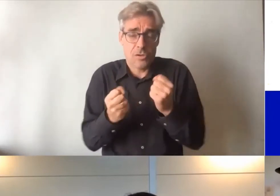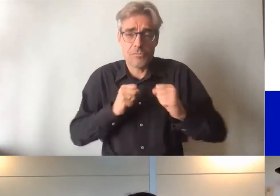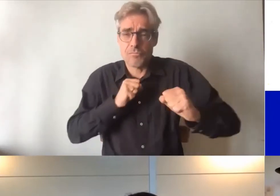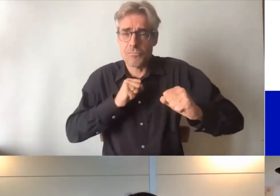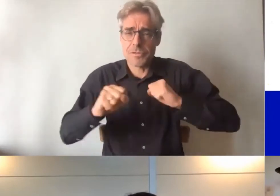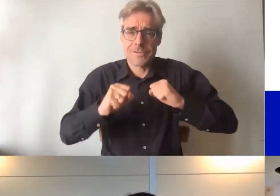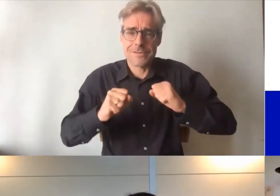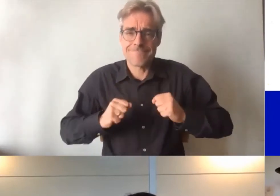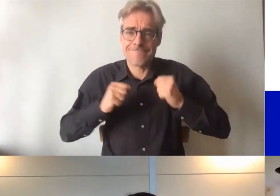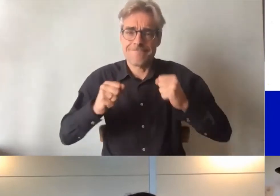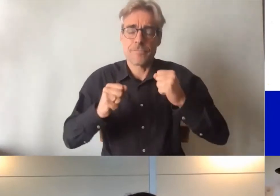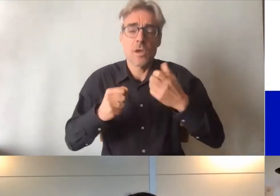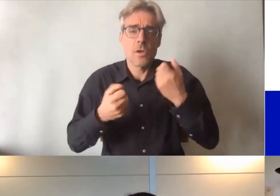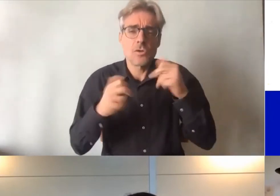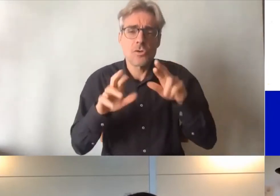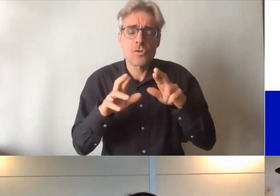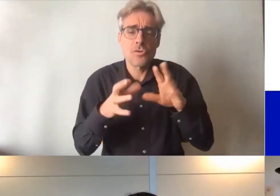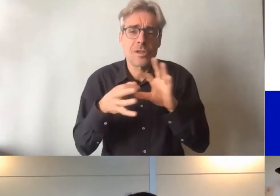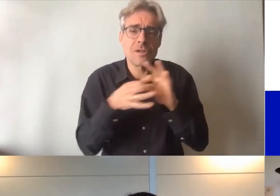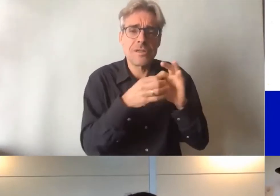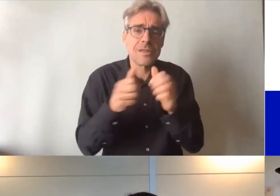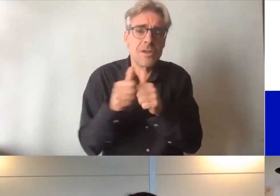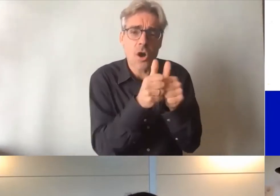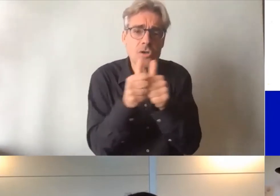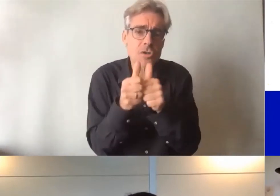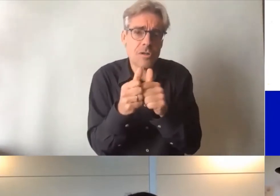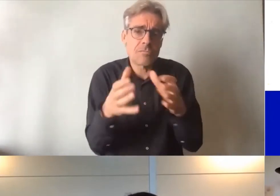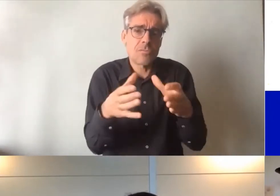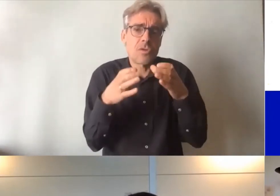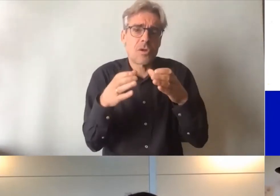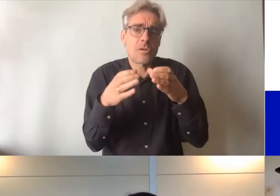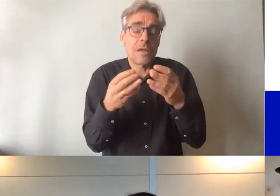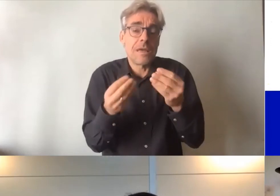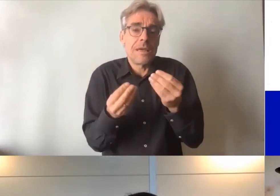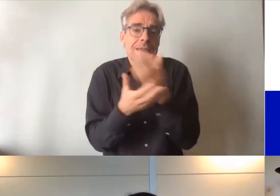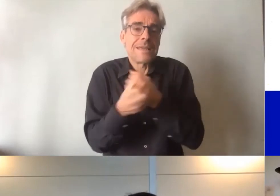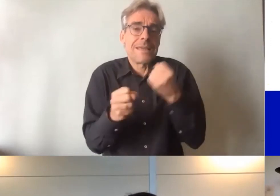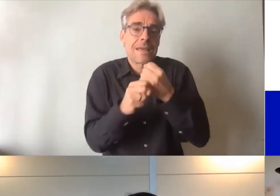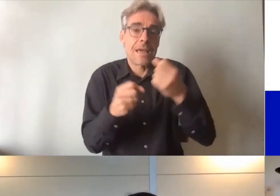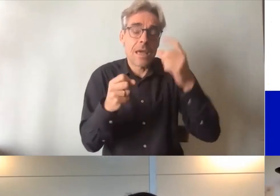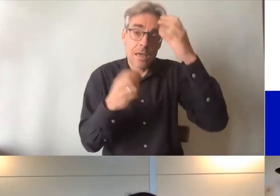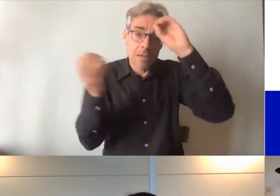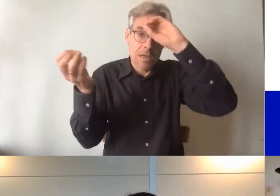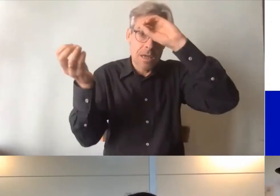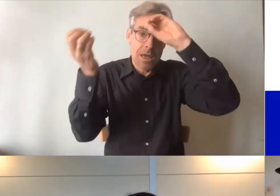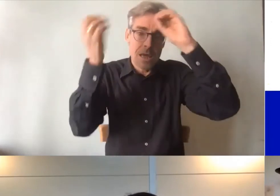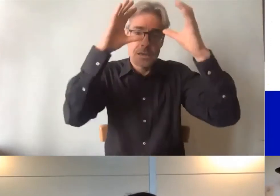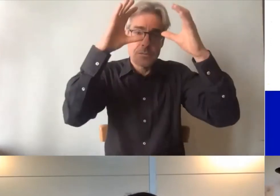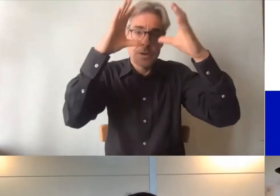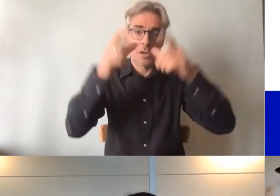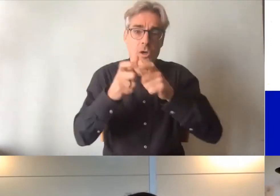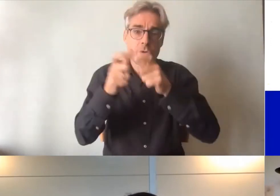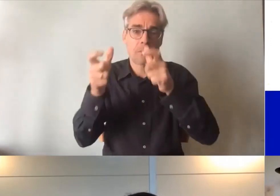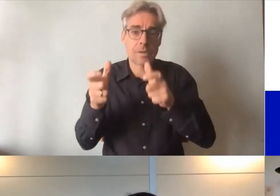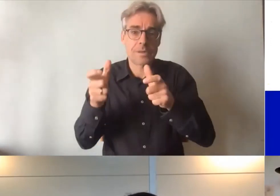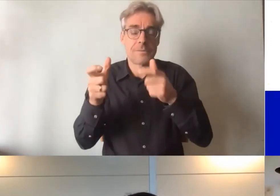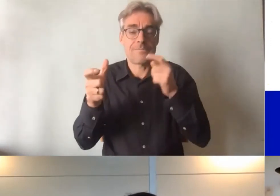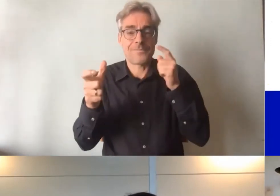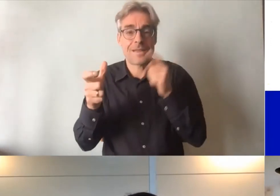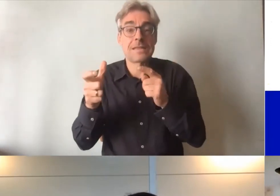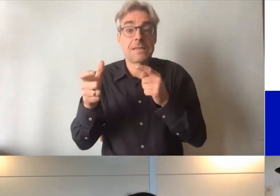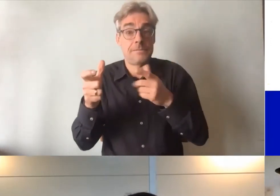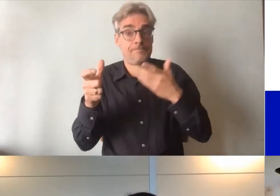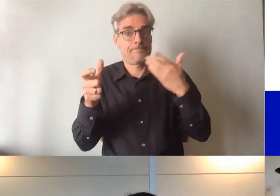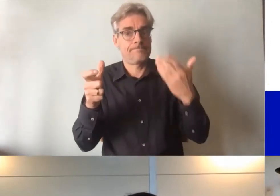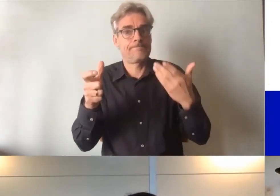ce facteur d'unité qui fait entreprise et cela est en effet